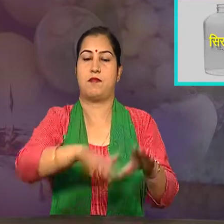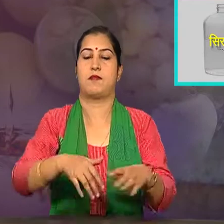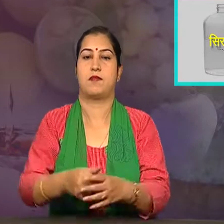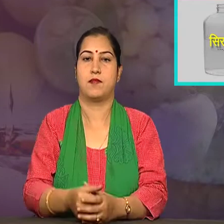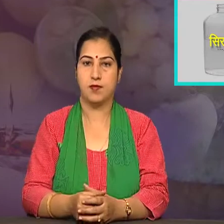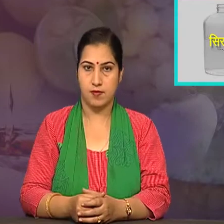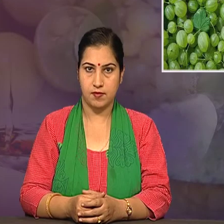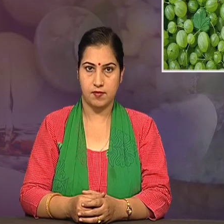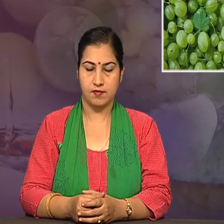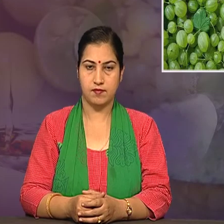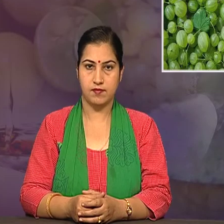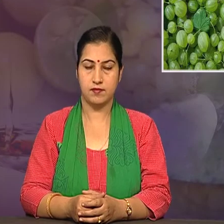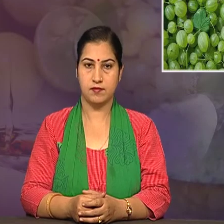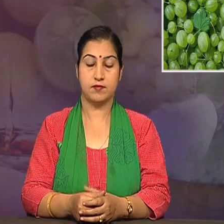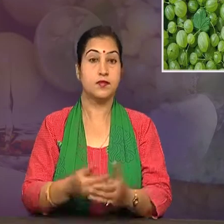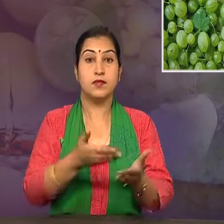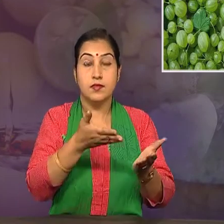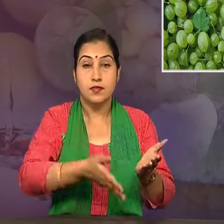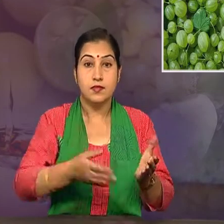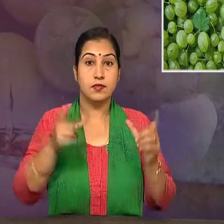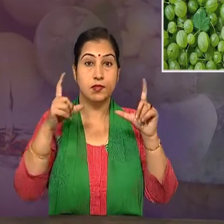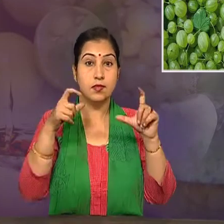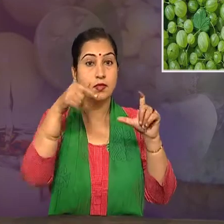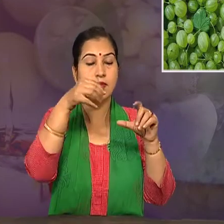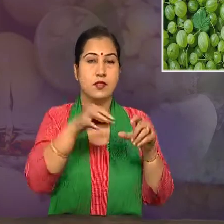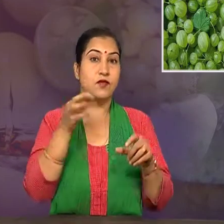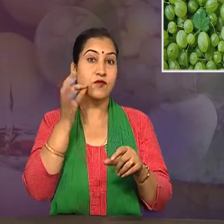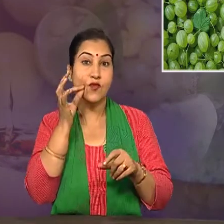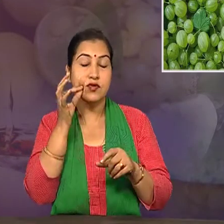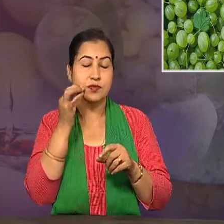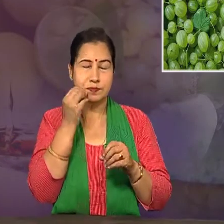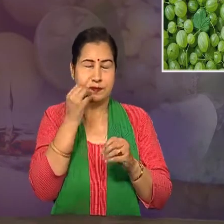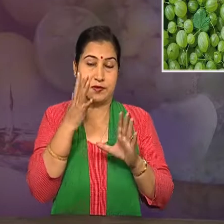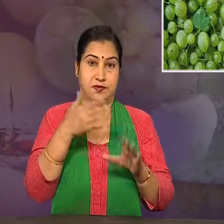यह हैं साइ्ट्रस फ्रूट्स यानी सित्रस फल